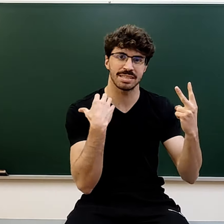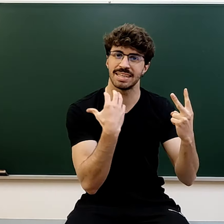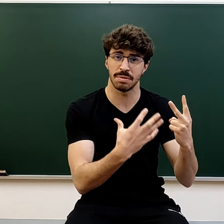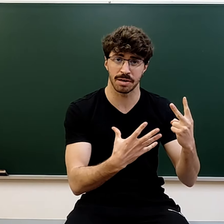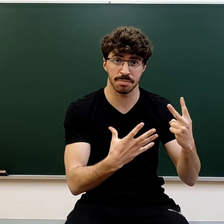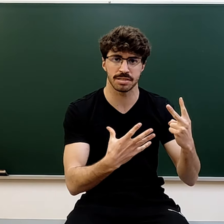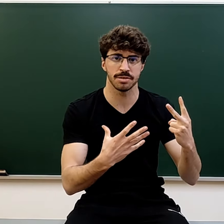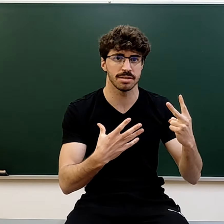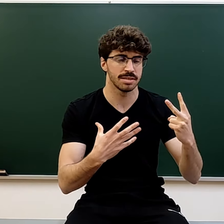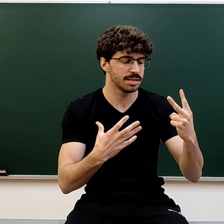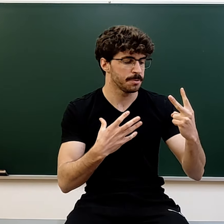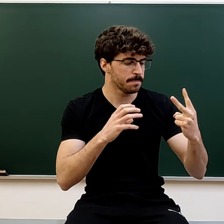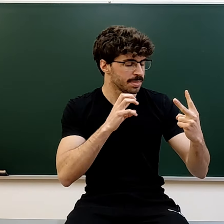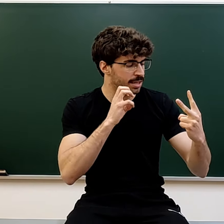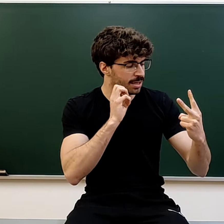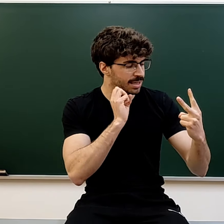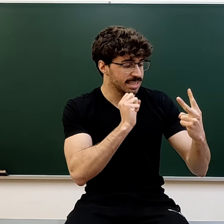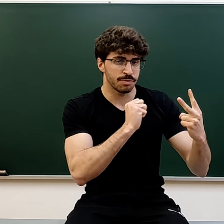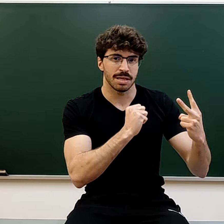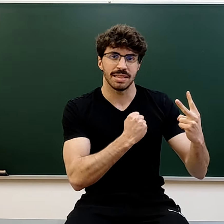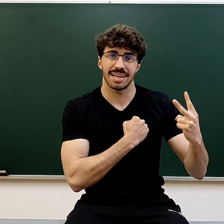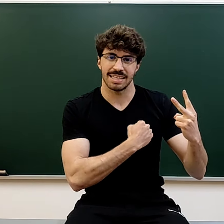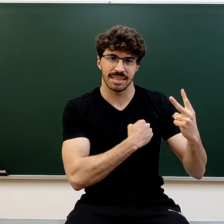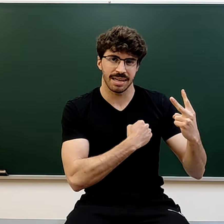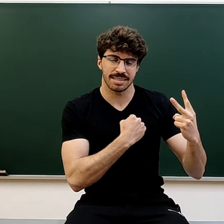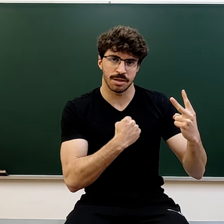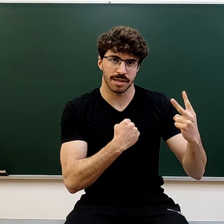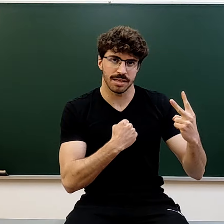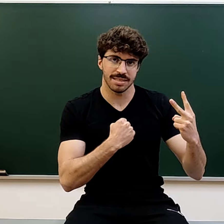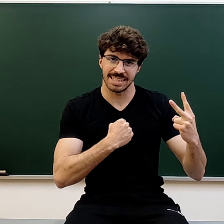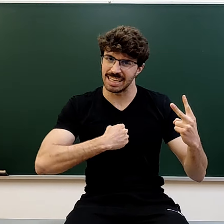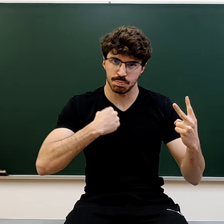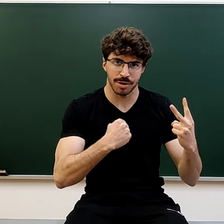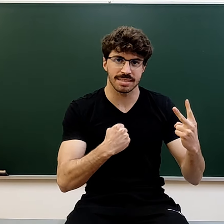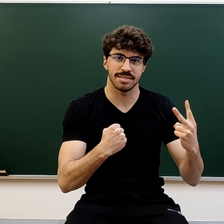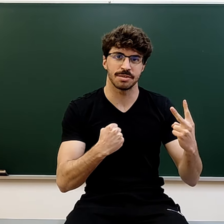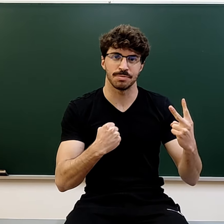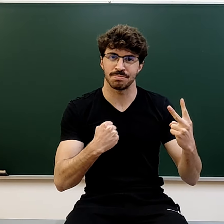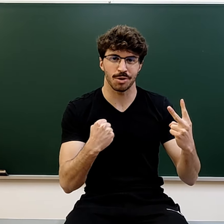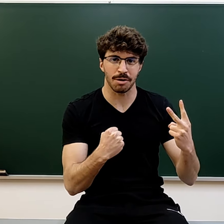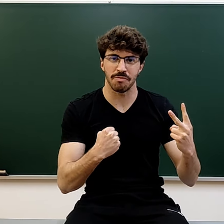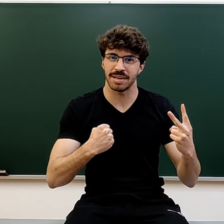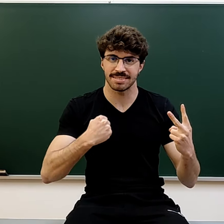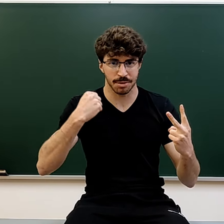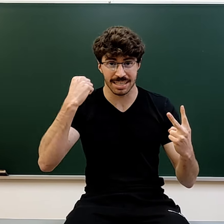perseguir mi mejor versión, es fundamental que las integres dentro de ti, y que las puedas decir con toda la confianza, toda la